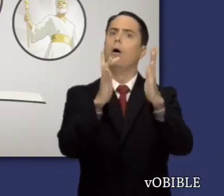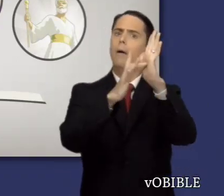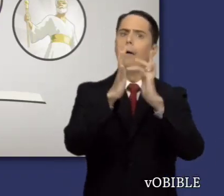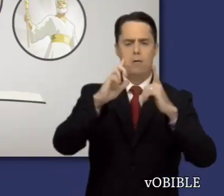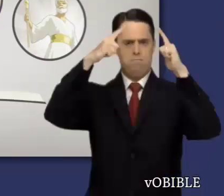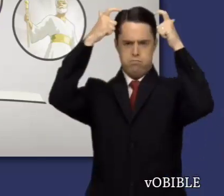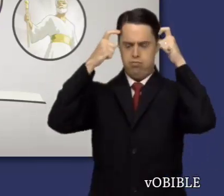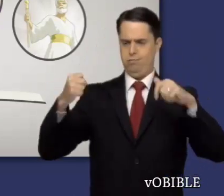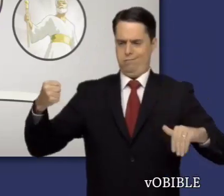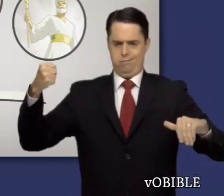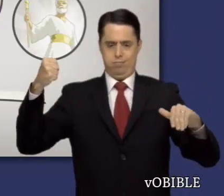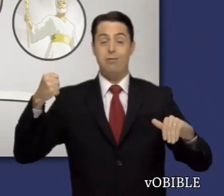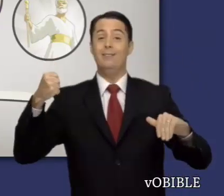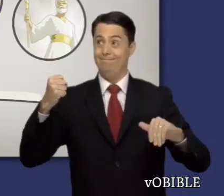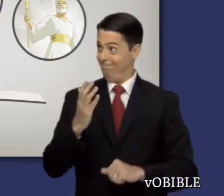todos los gobiernos humanos.